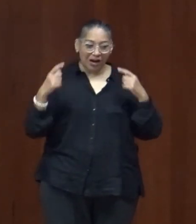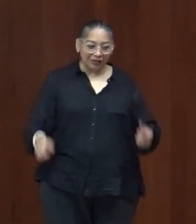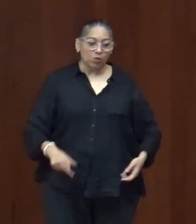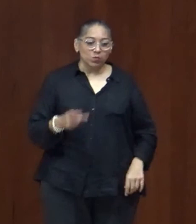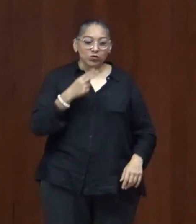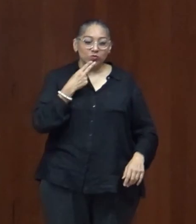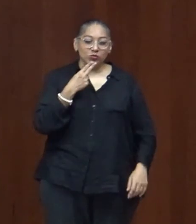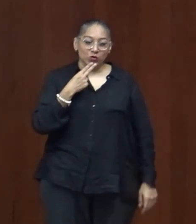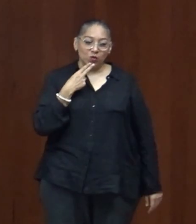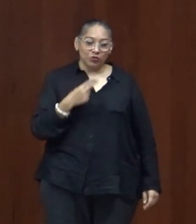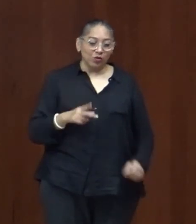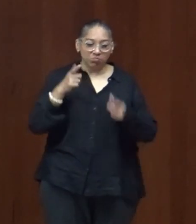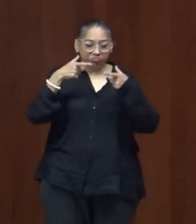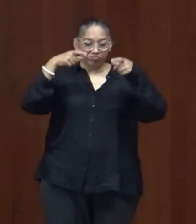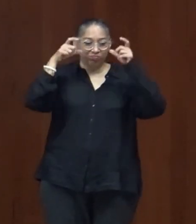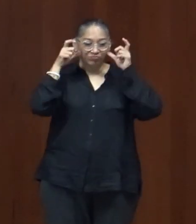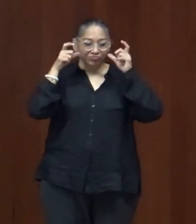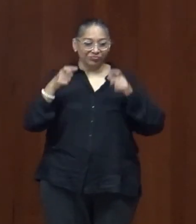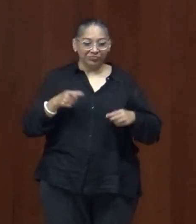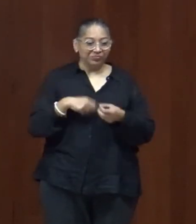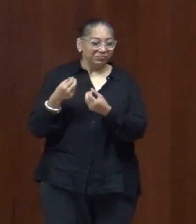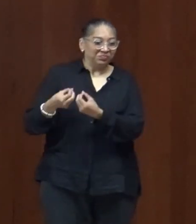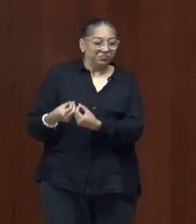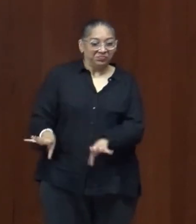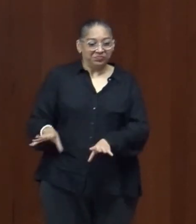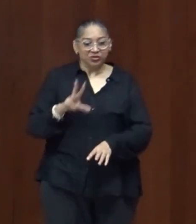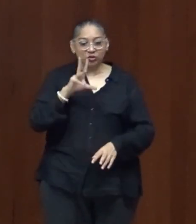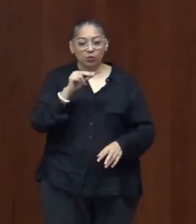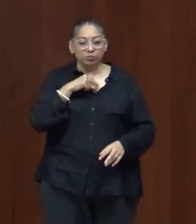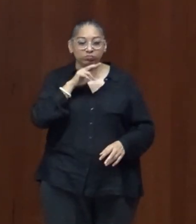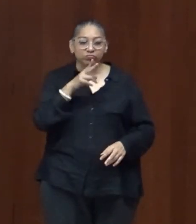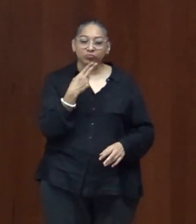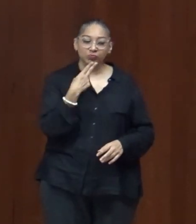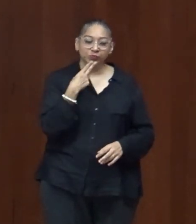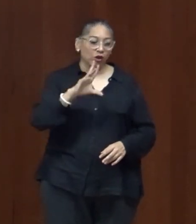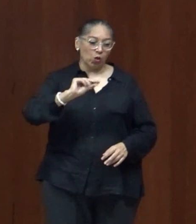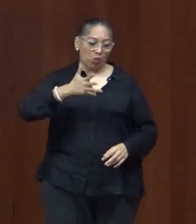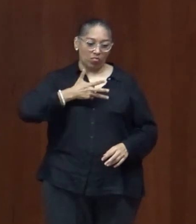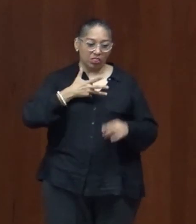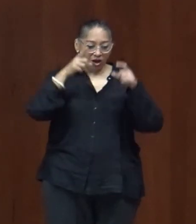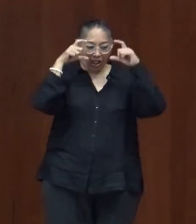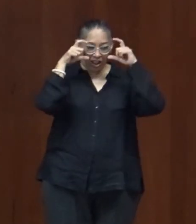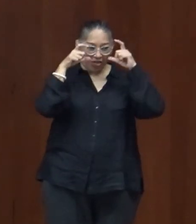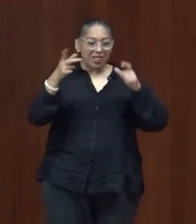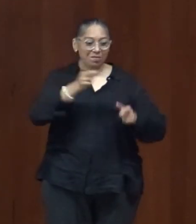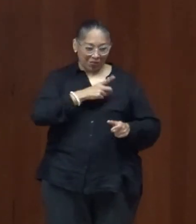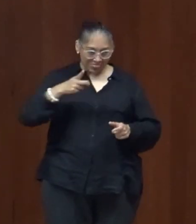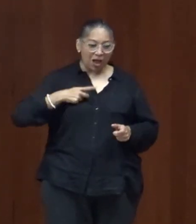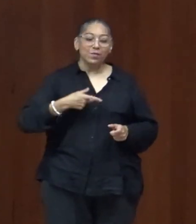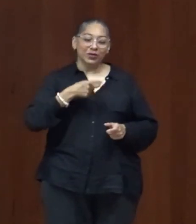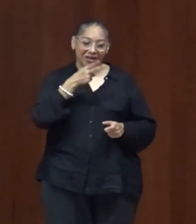dispersa mis lentes cobran muchas entonces pues no tengo lentes pero debería entonces